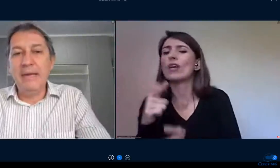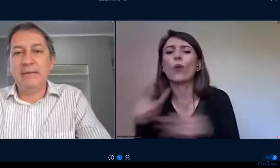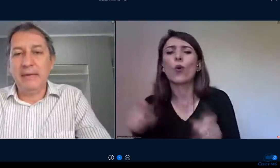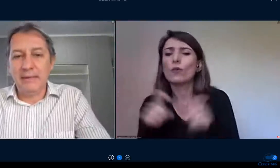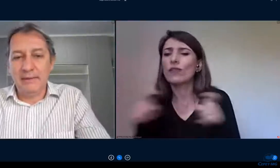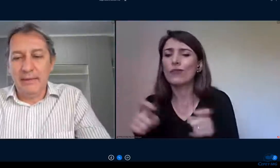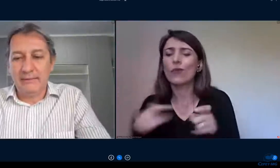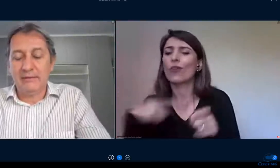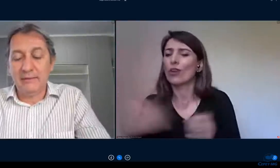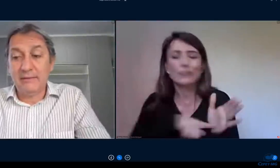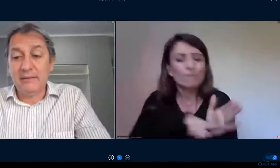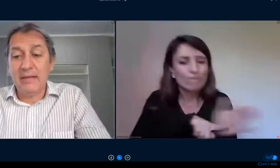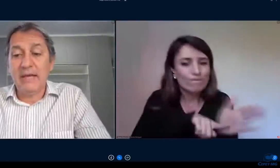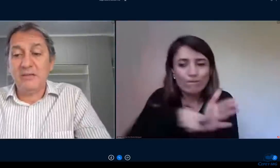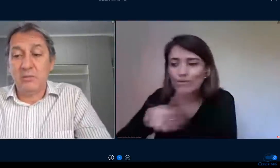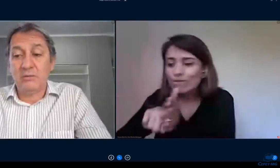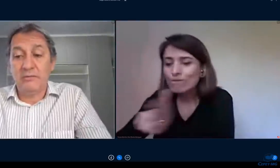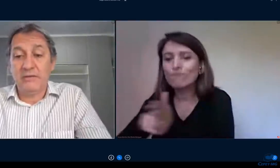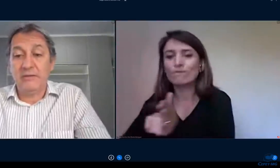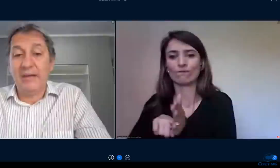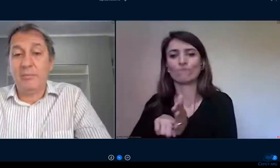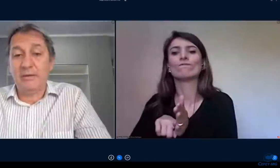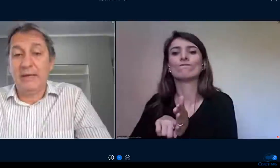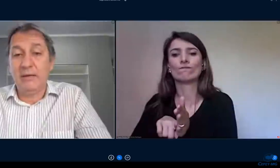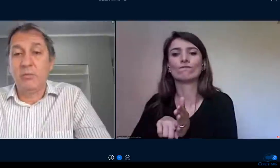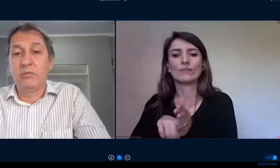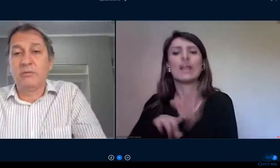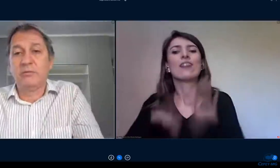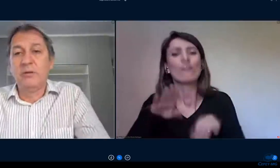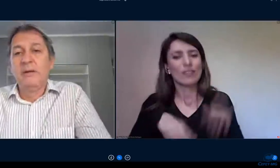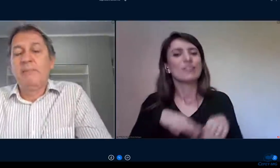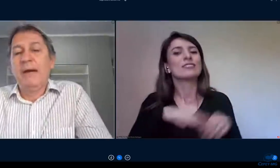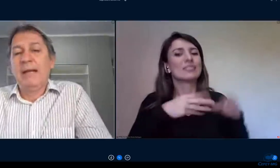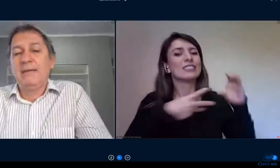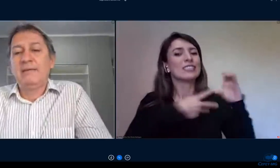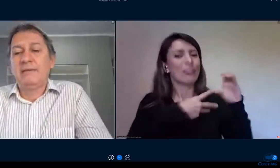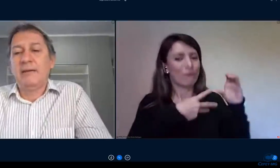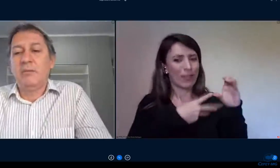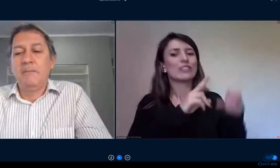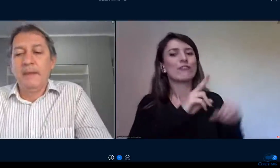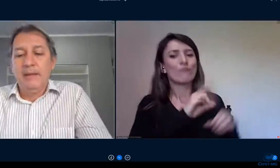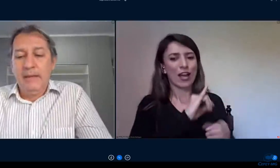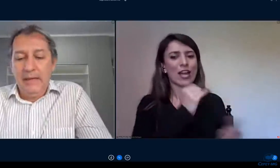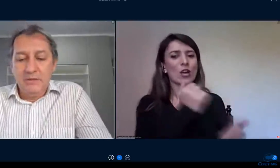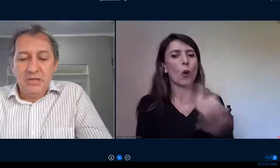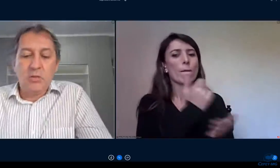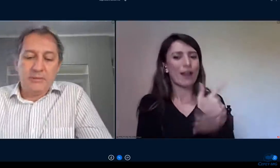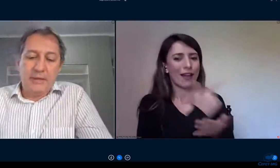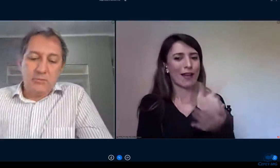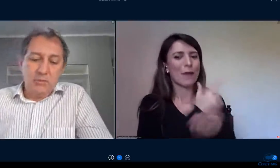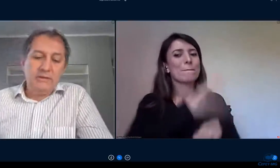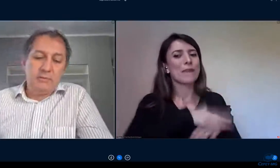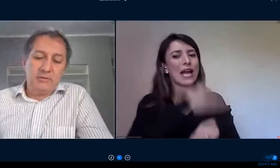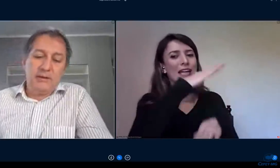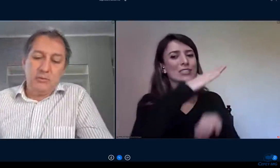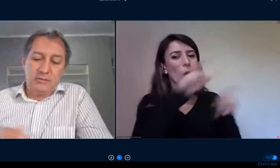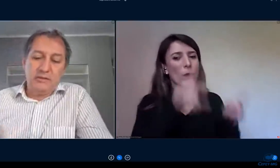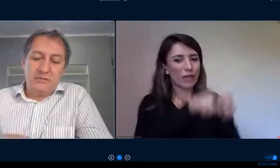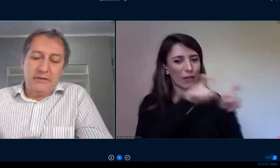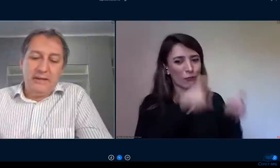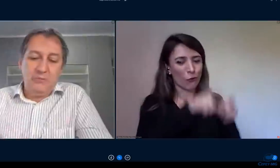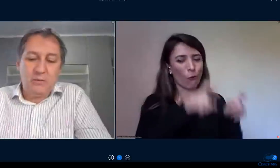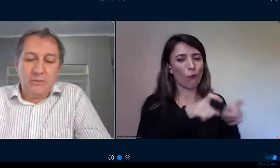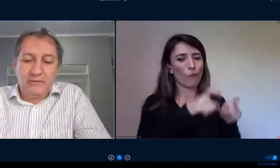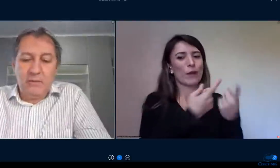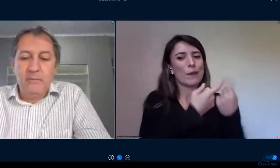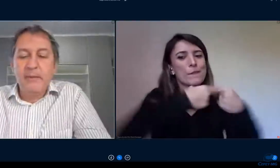também ter essa necessidade então o CFET vai aportar recursos para aquisição de computadores para os alunos